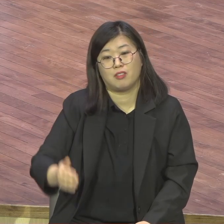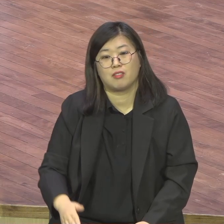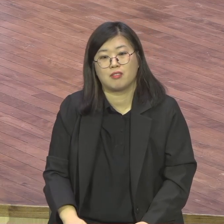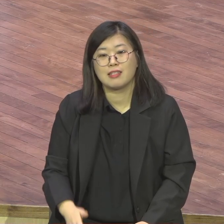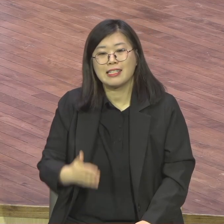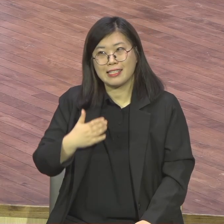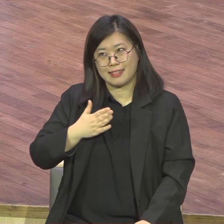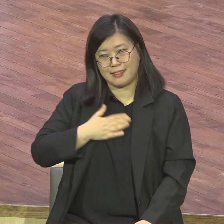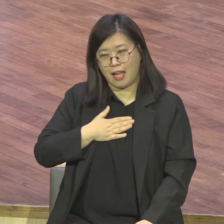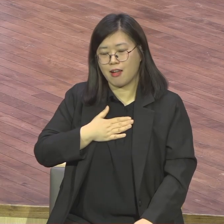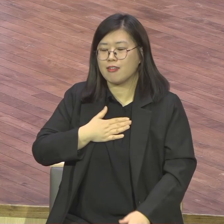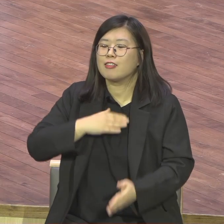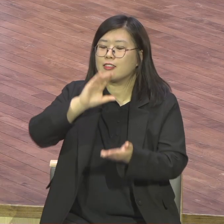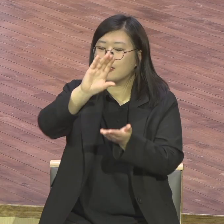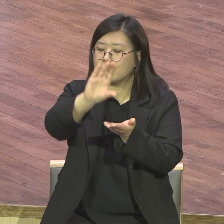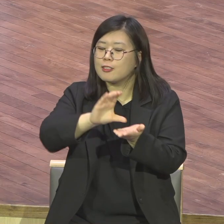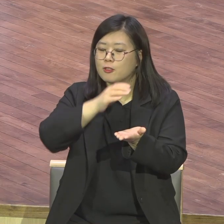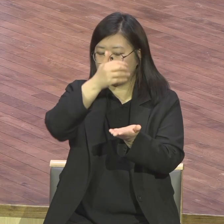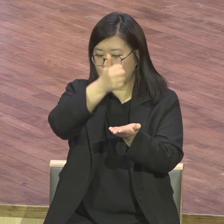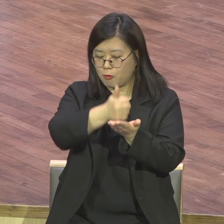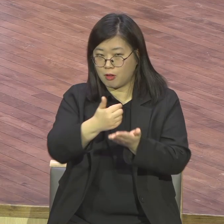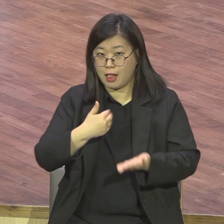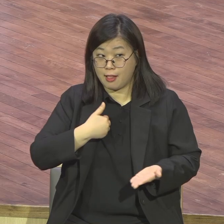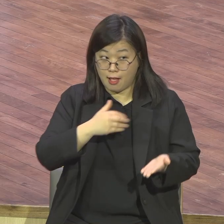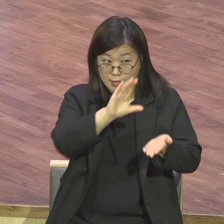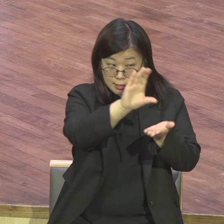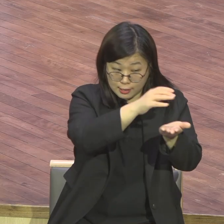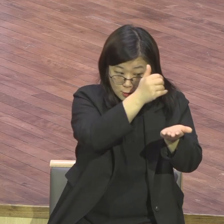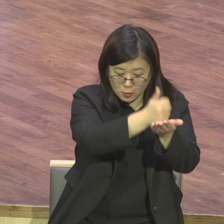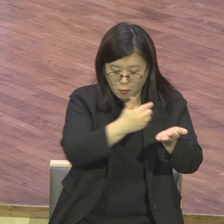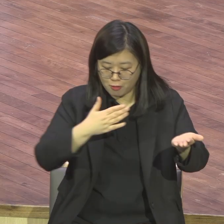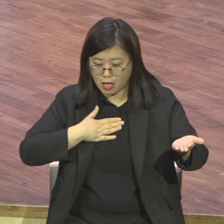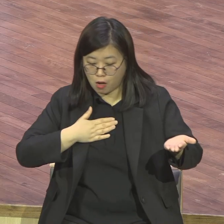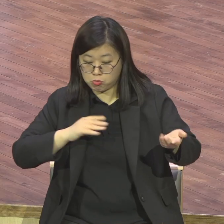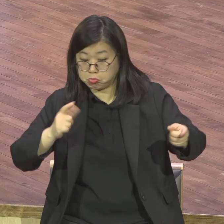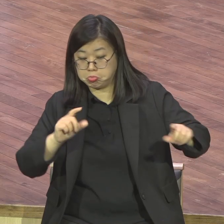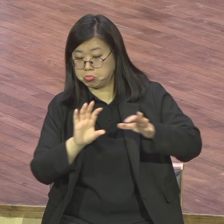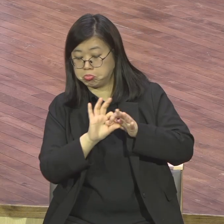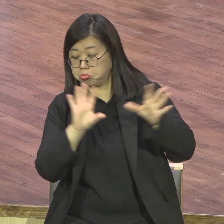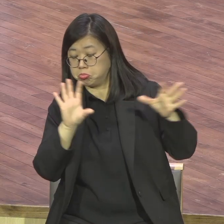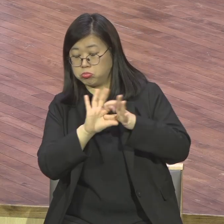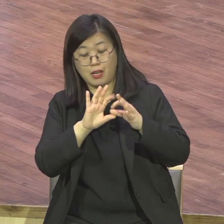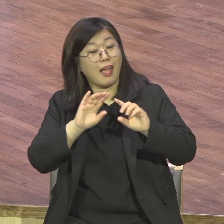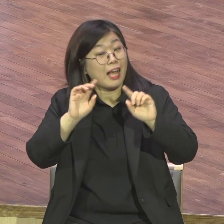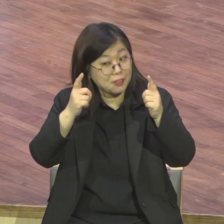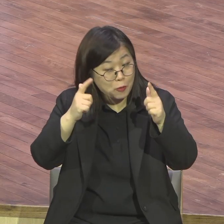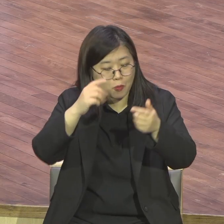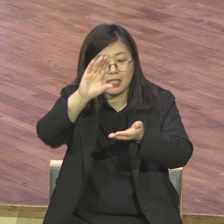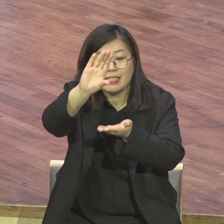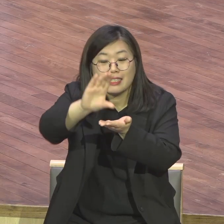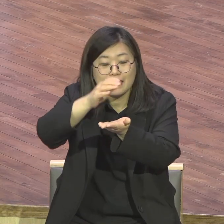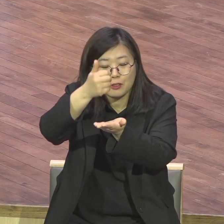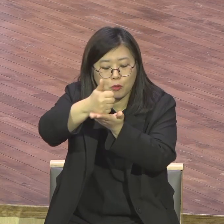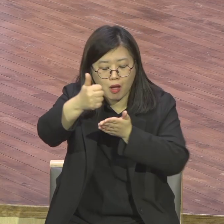그리스도 진짜로 그리스도 나의 내 그리스도 예수가 내 나의 그리스도 이것을